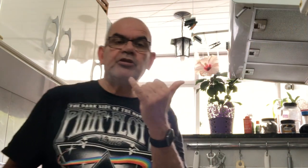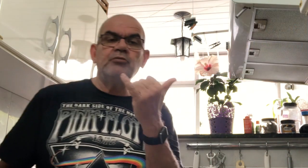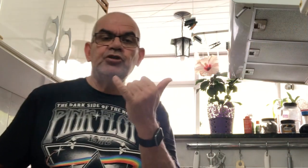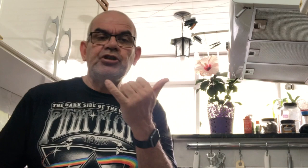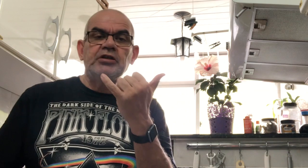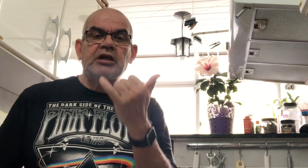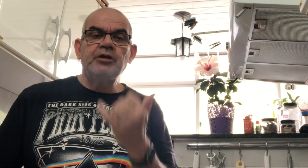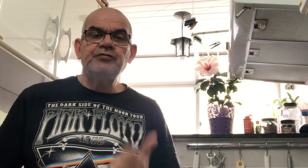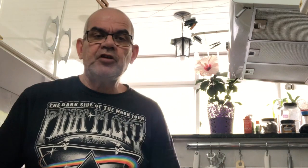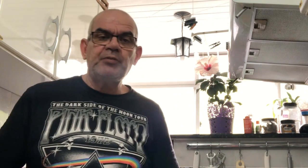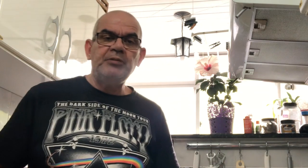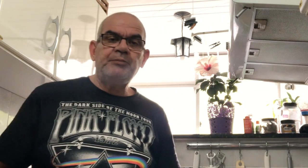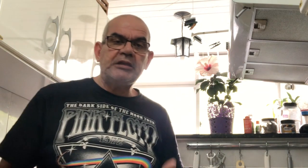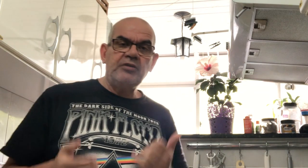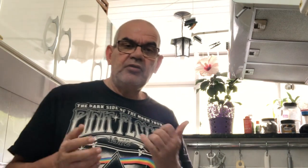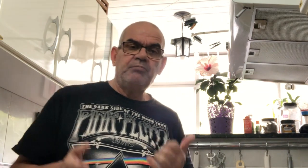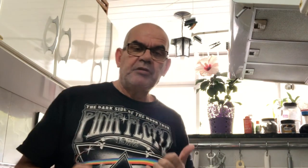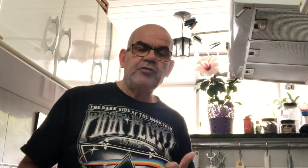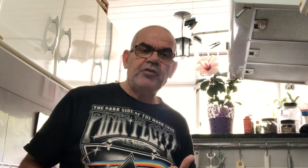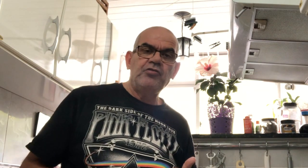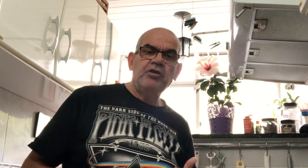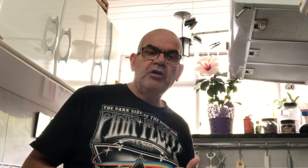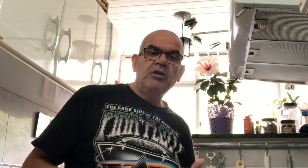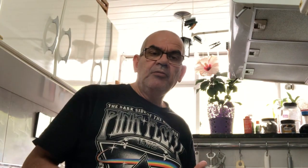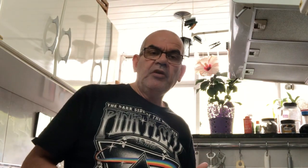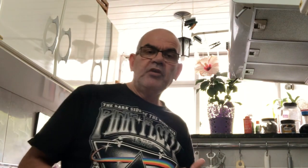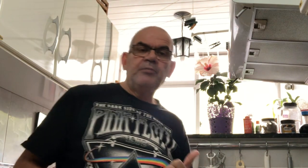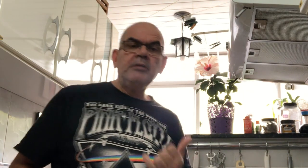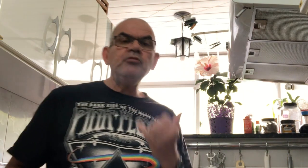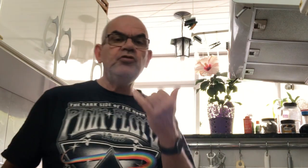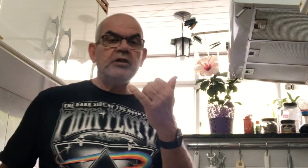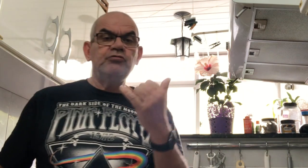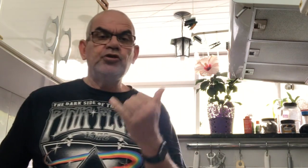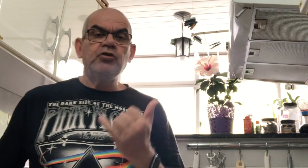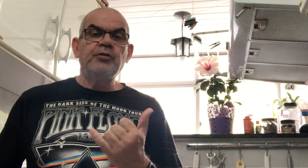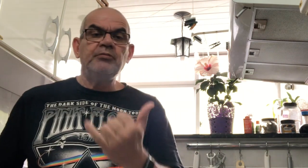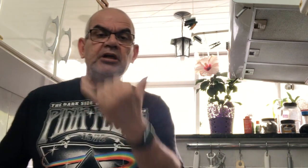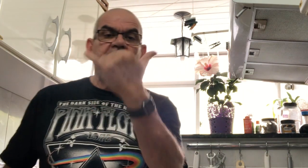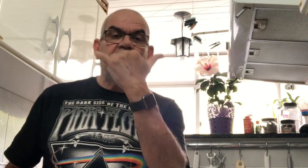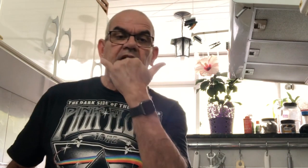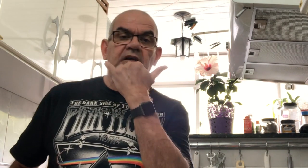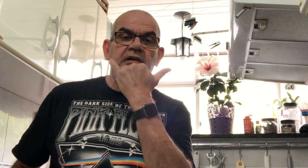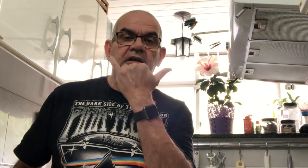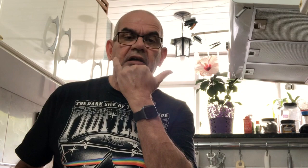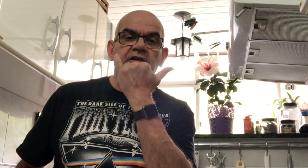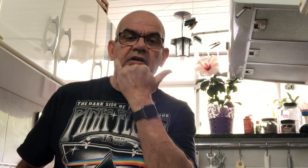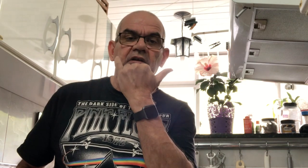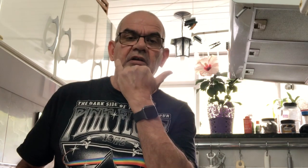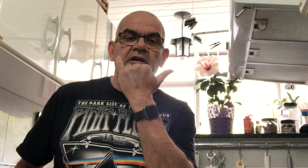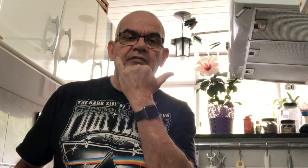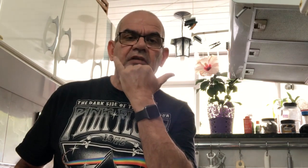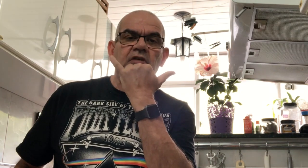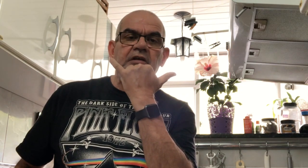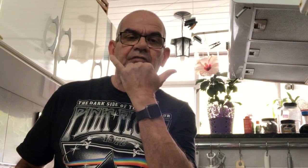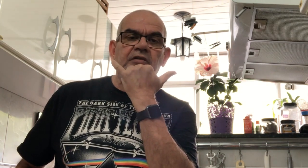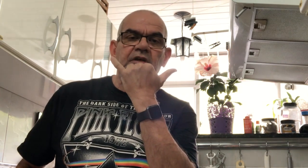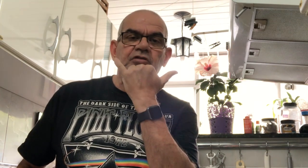com mão esquerda, que é mais fácil pra mim, pra dar o exemplo pra vocês. Por exemplo, lembra do sinal de desculpa? Como é que é? É aqui, ó. Façam aí, façam aí,